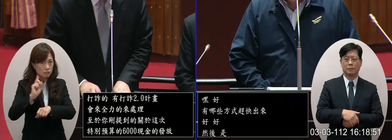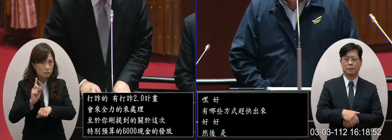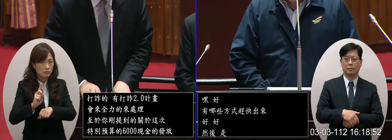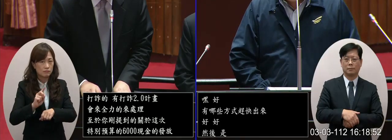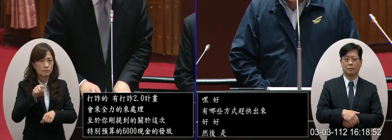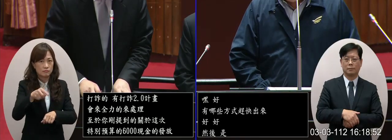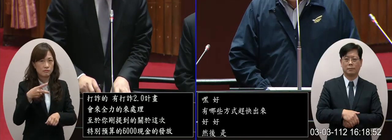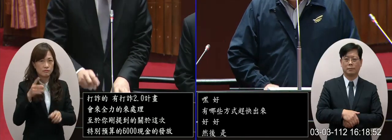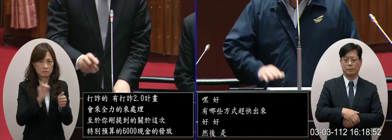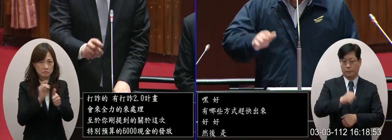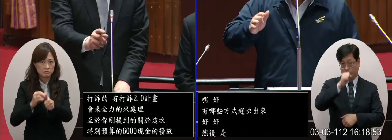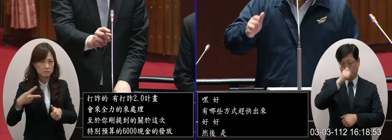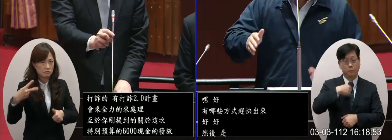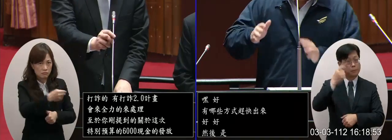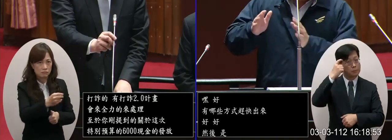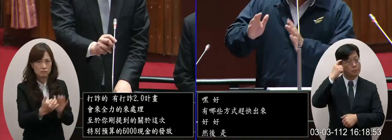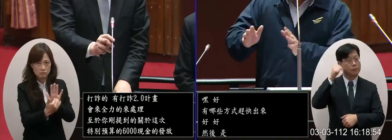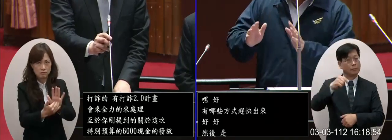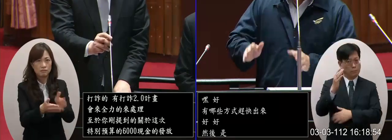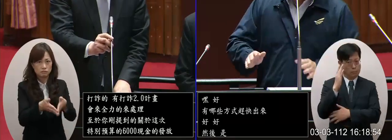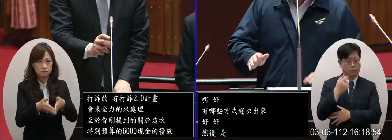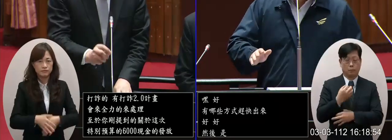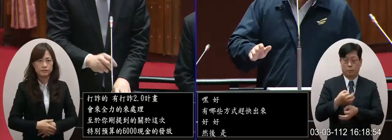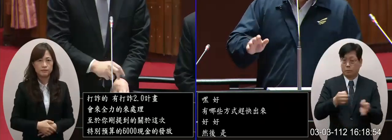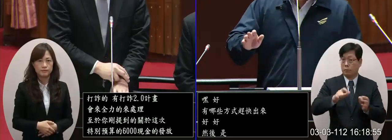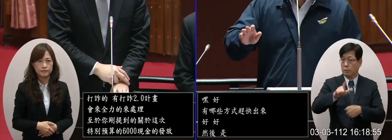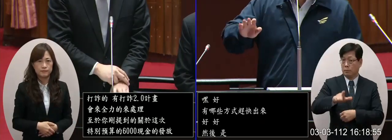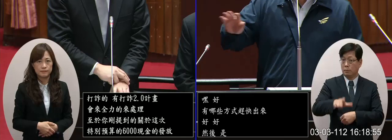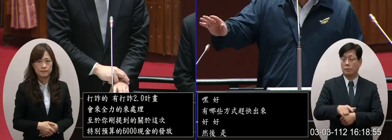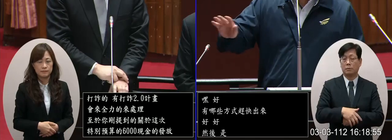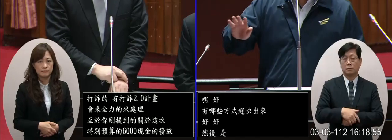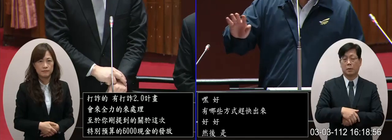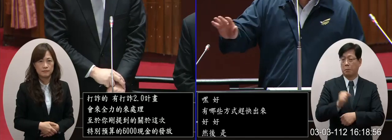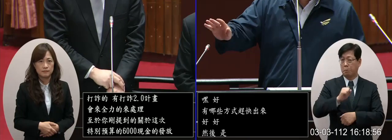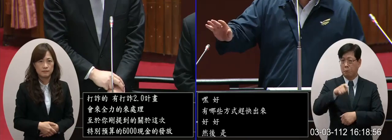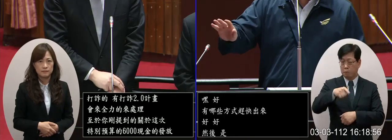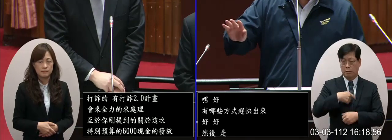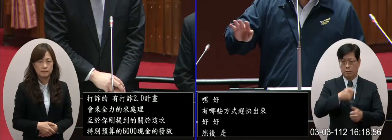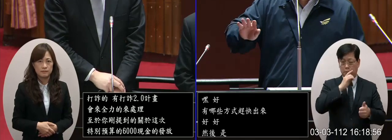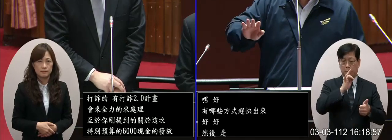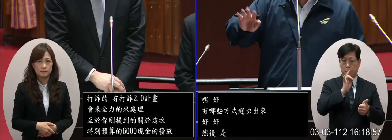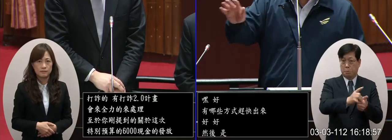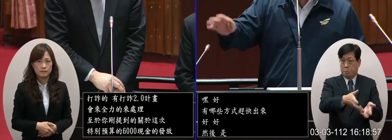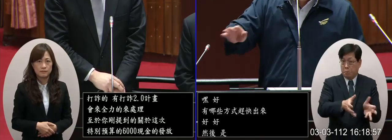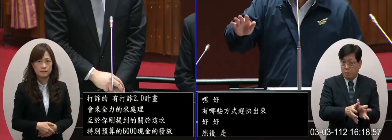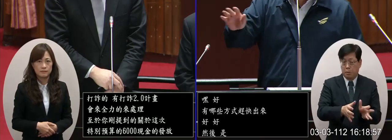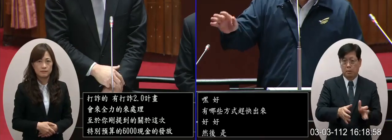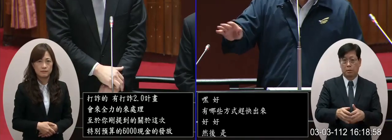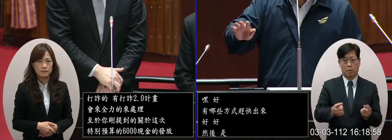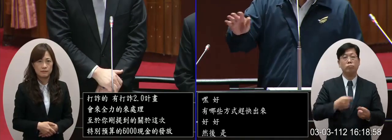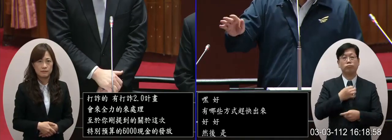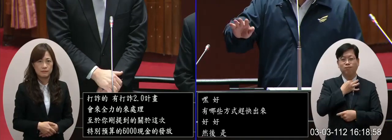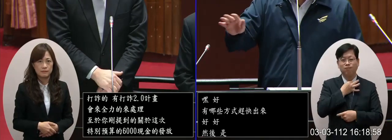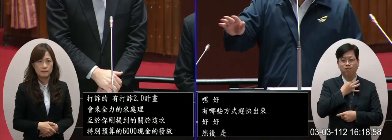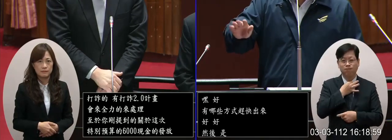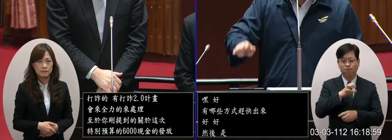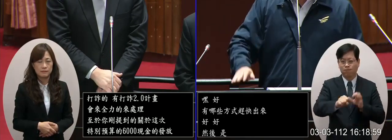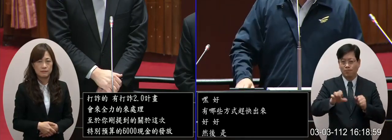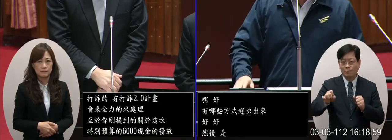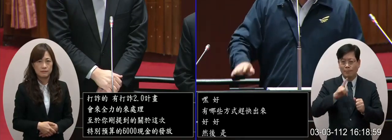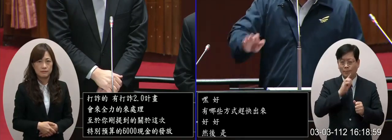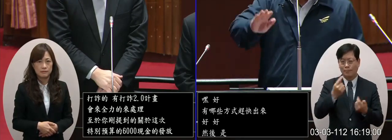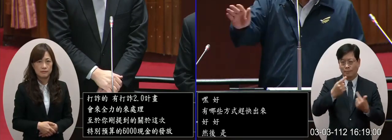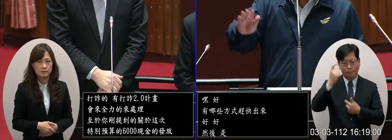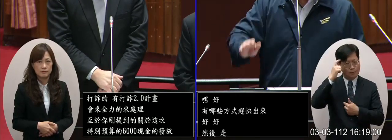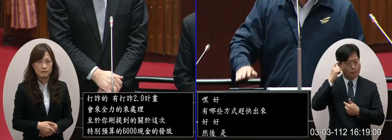騙的一個情勢發生好我想我們政府要發這個6000真的不要讓這些詐騙集團連他們也想這個混